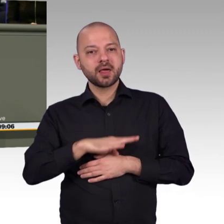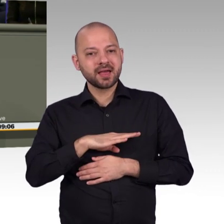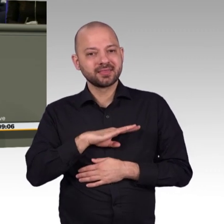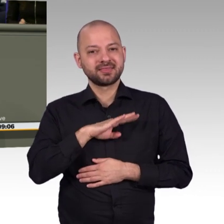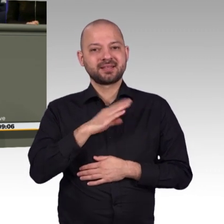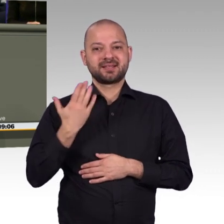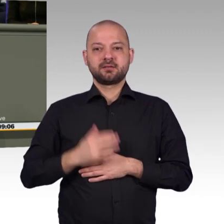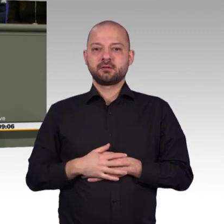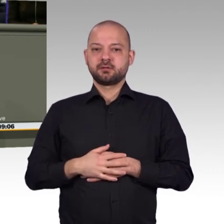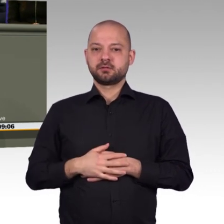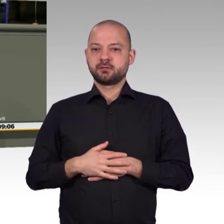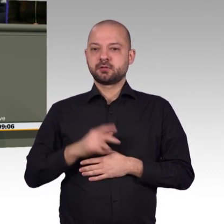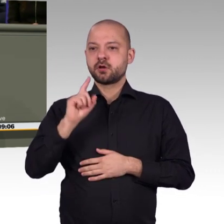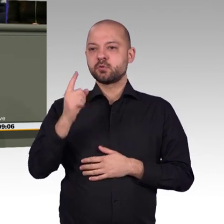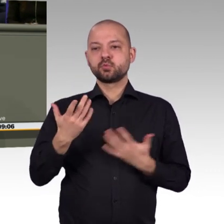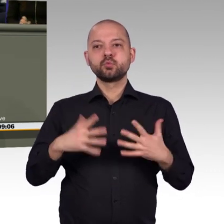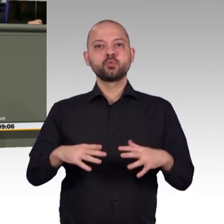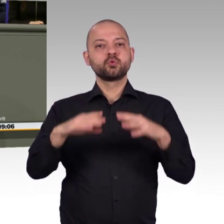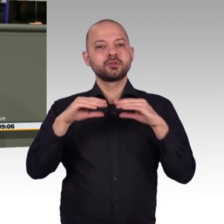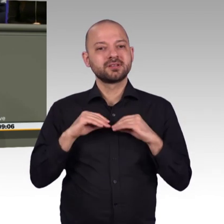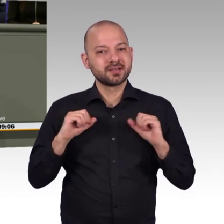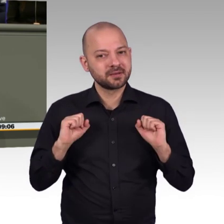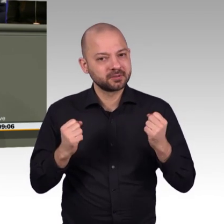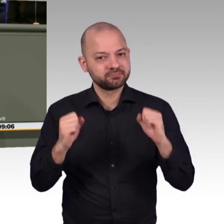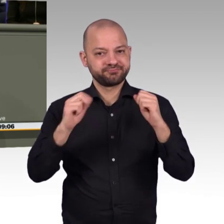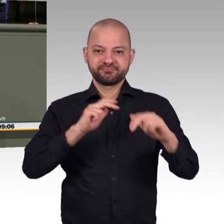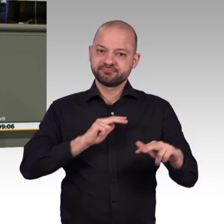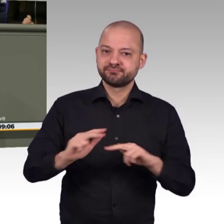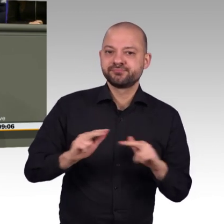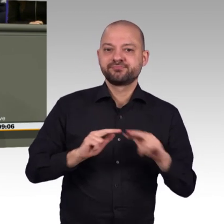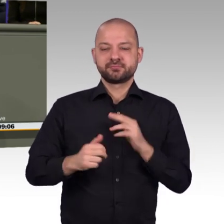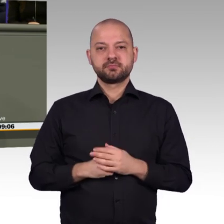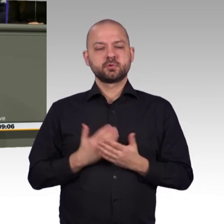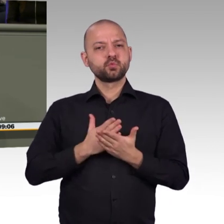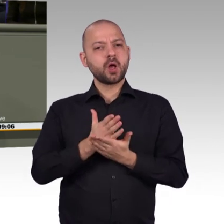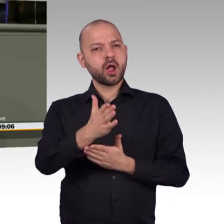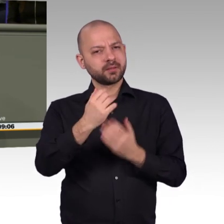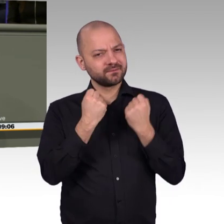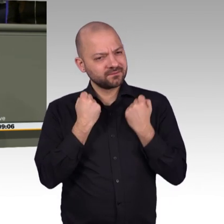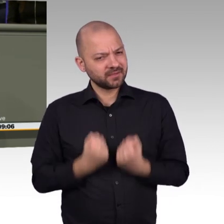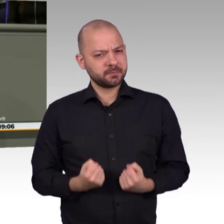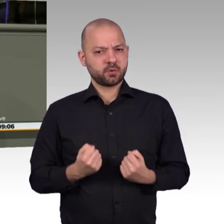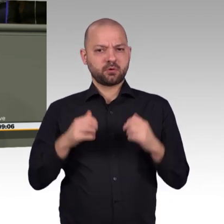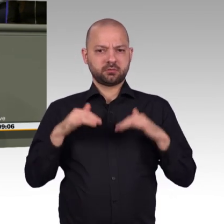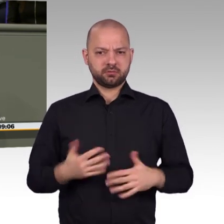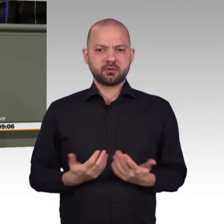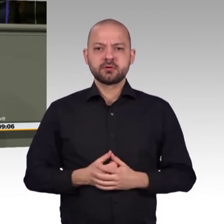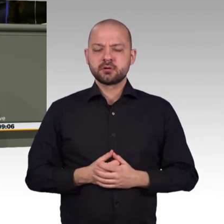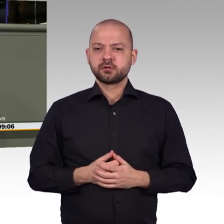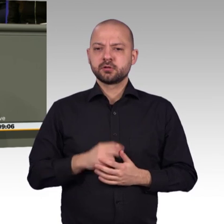darauf geachtet wird, wann wird mein Kind in zehn Jahren, in 15 Jahren, in welchem Bereich, in welchem Beruf mal tätig sein. Und ich weiß, dass